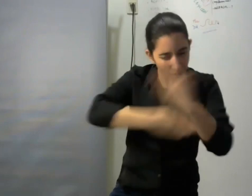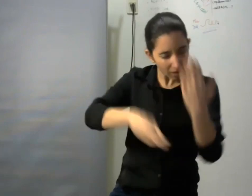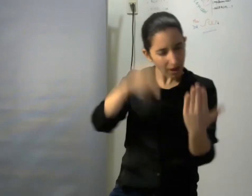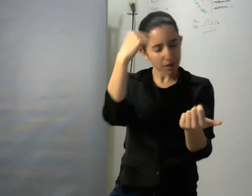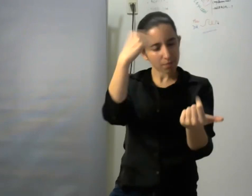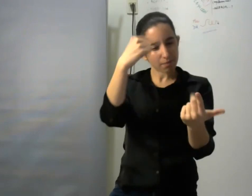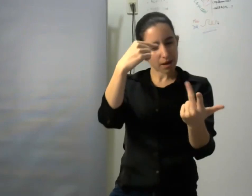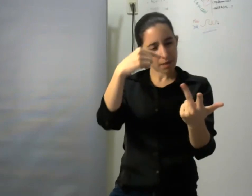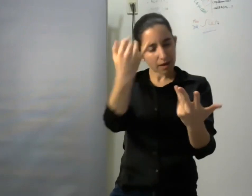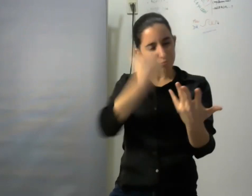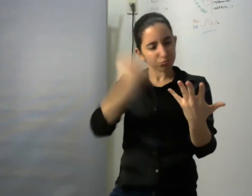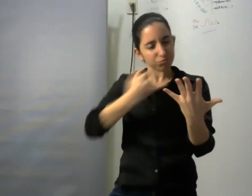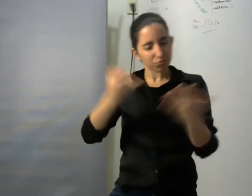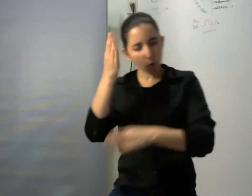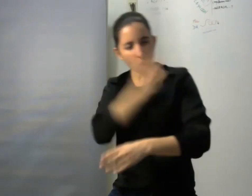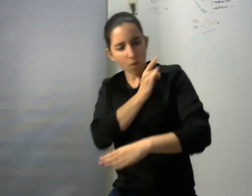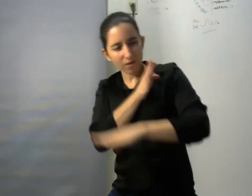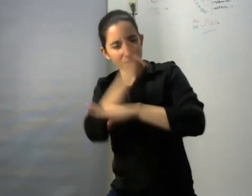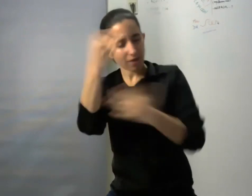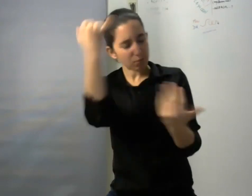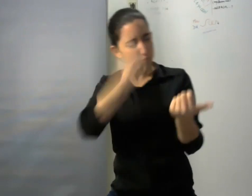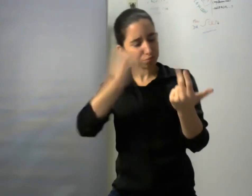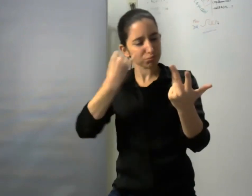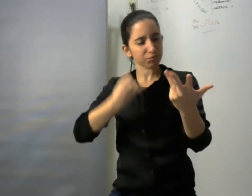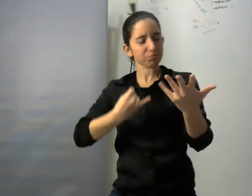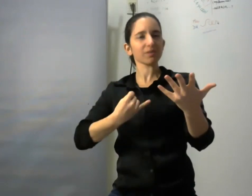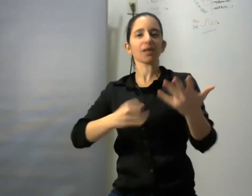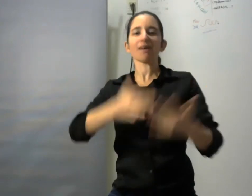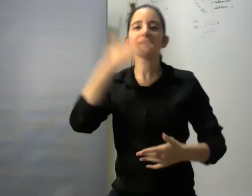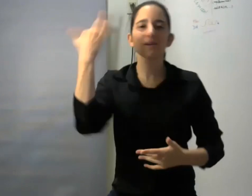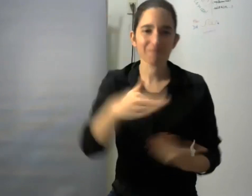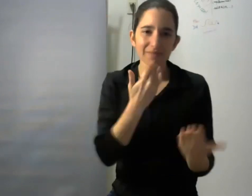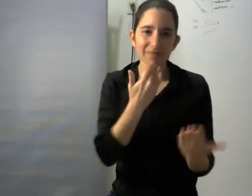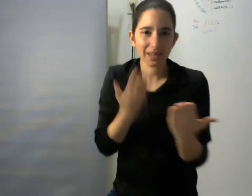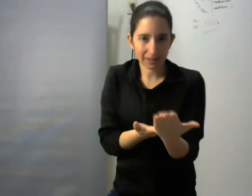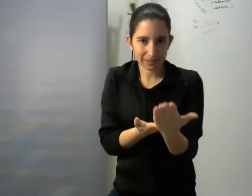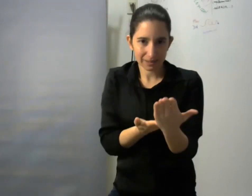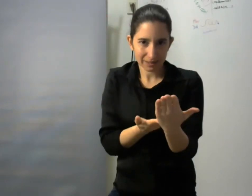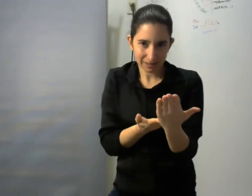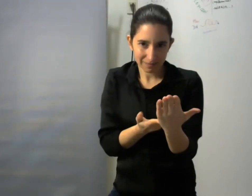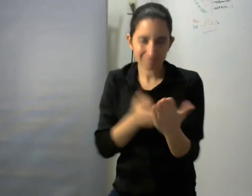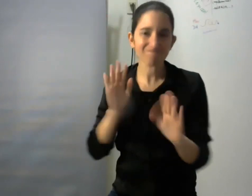educación superior o sea que realmente está bien plantado para mí